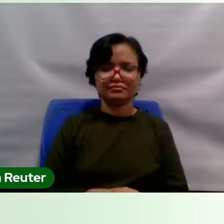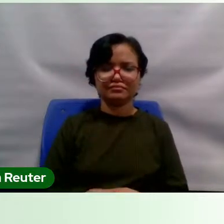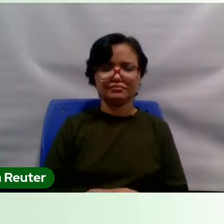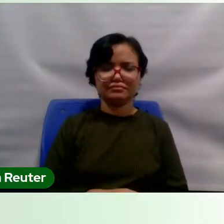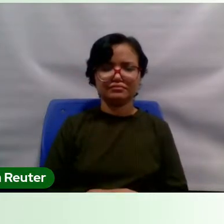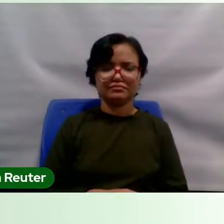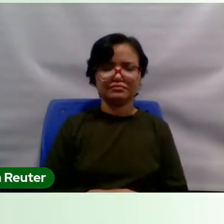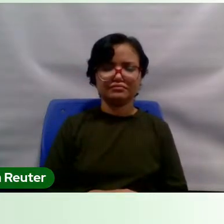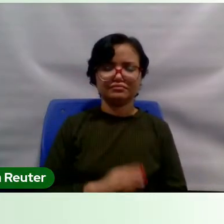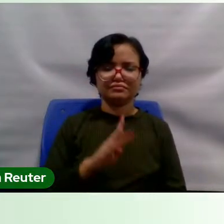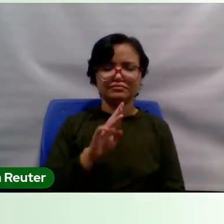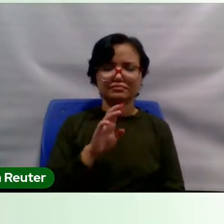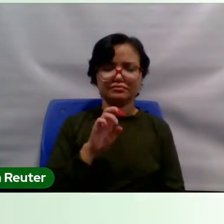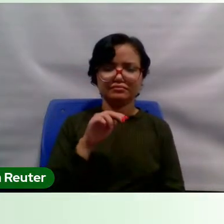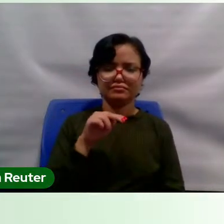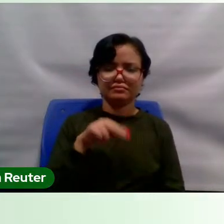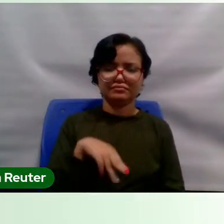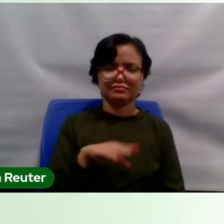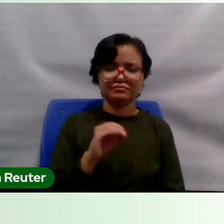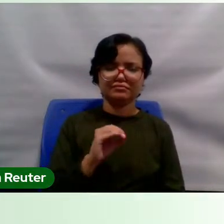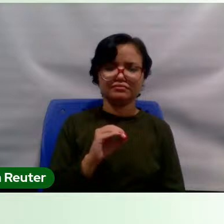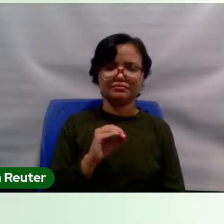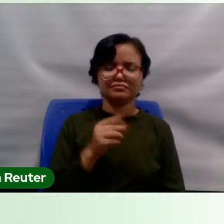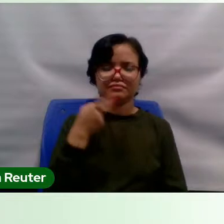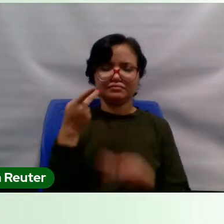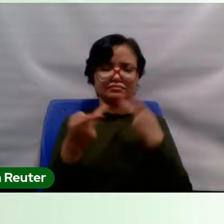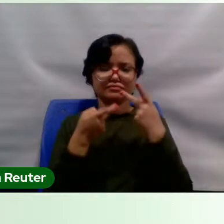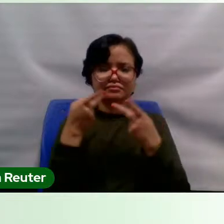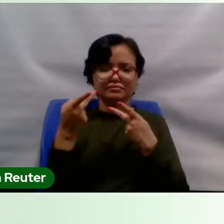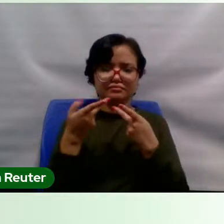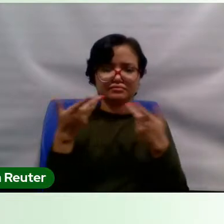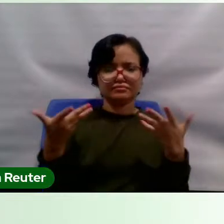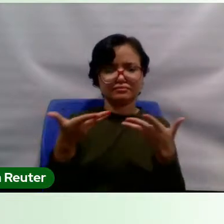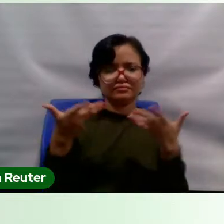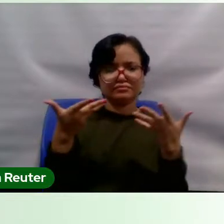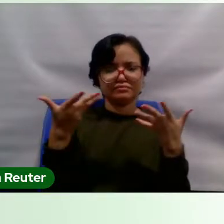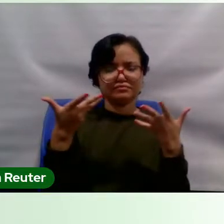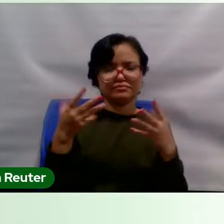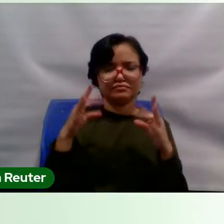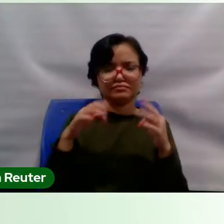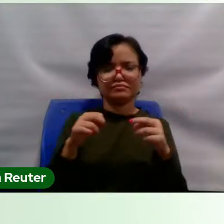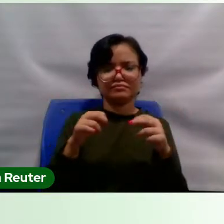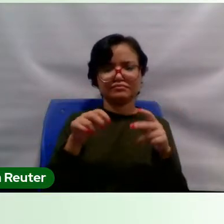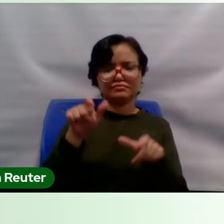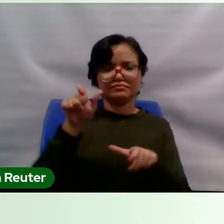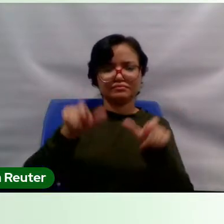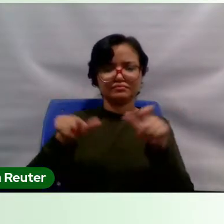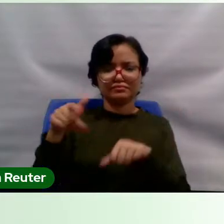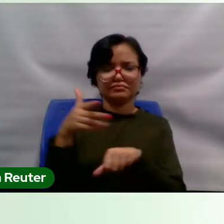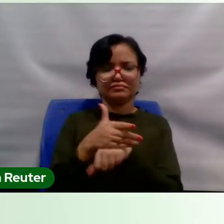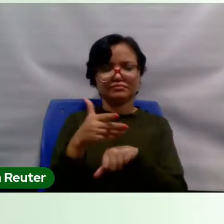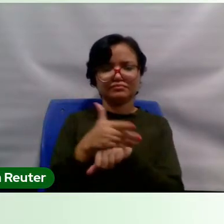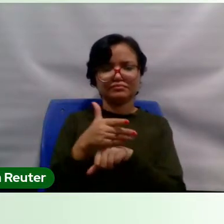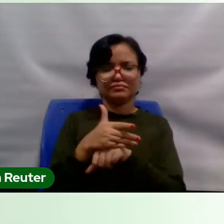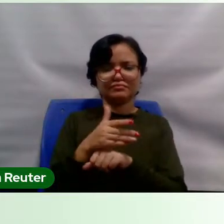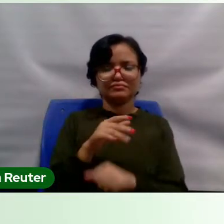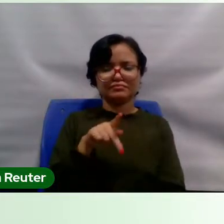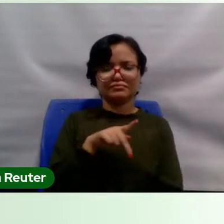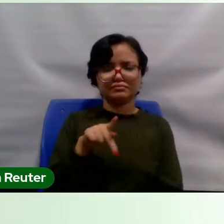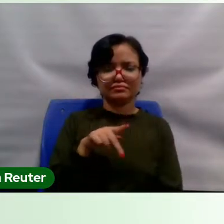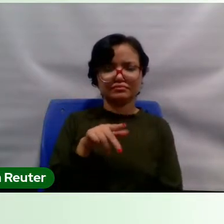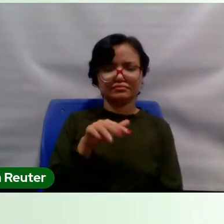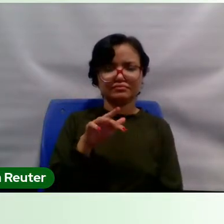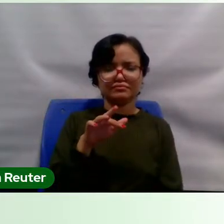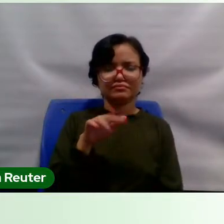Bruno pelas palavras elogiosas e a todos aqui presentes, professor Francisco, que já se pronunciou,